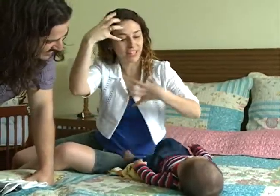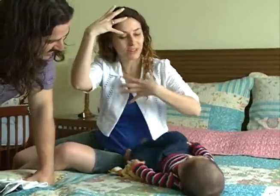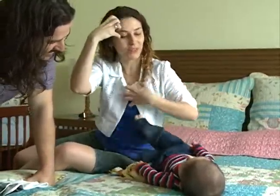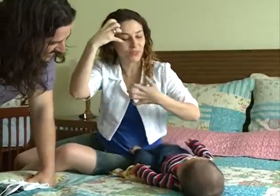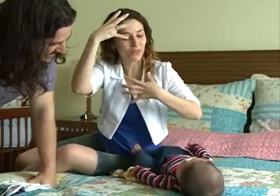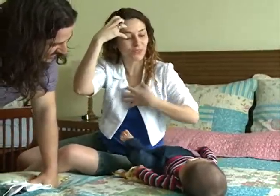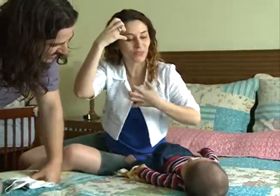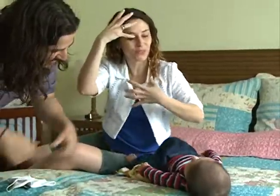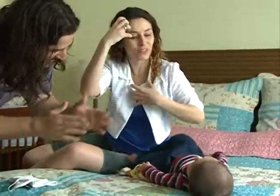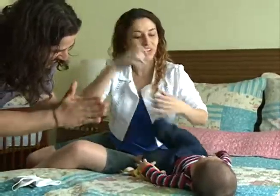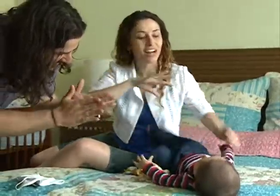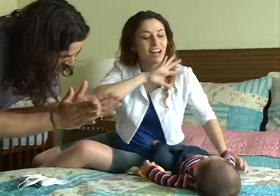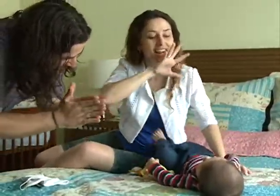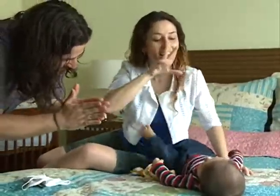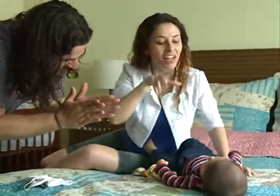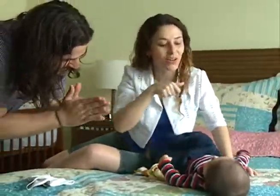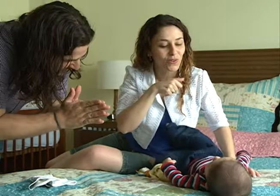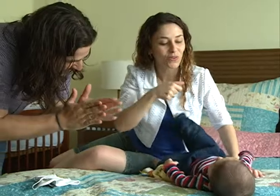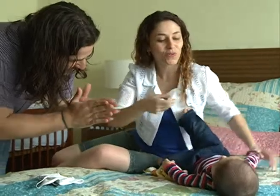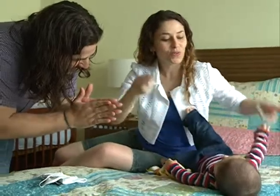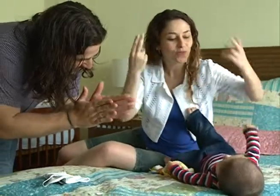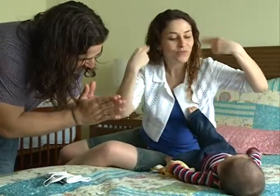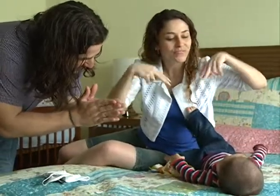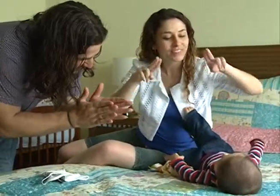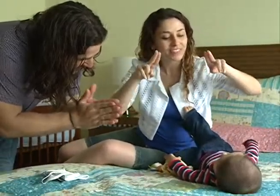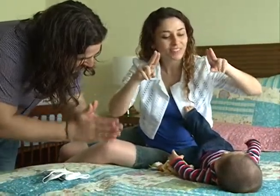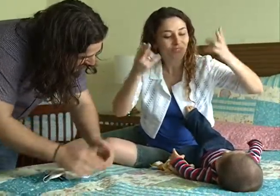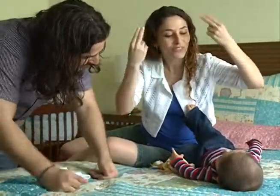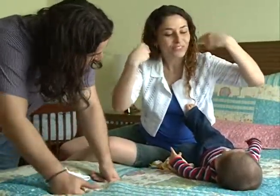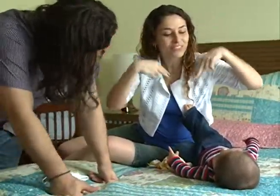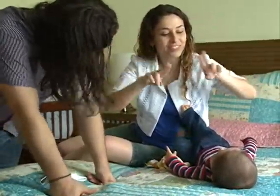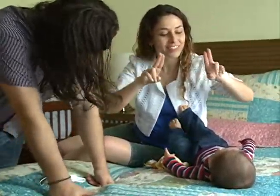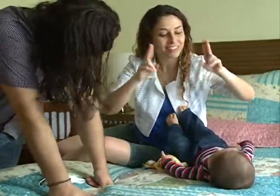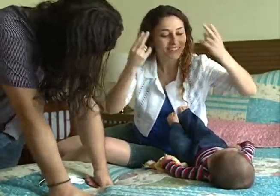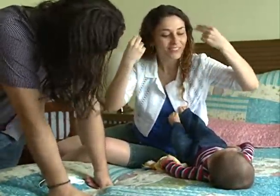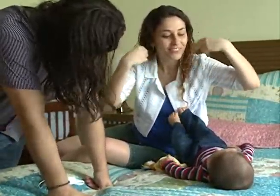Macaco Leão Ovelha